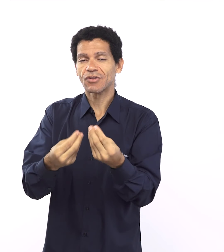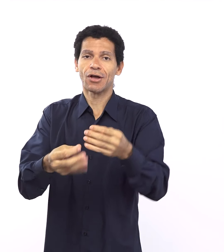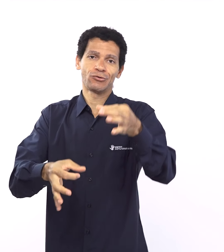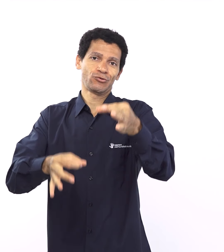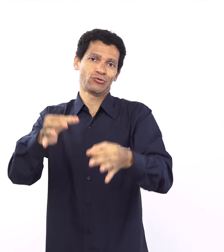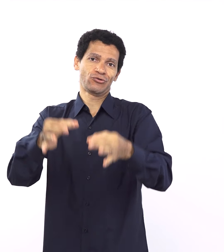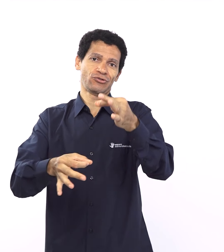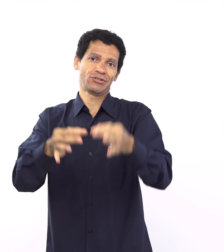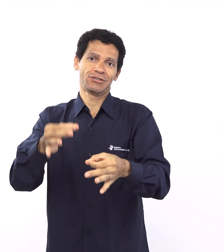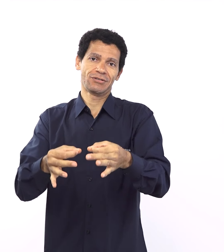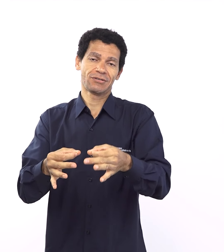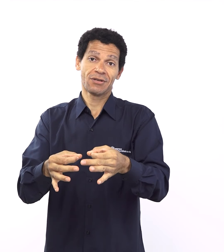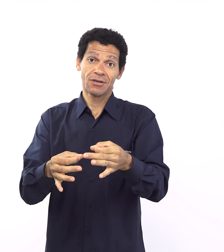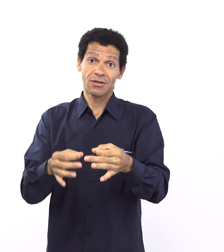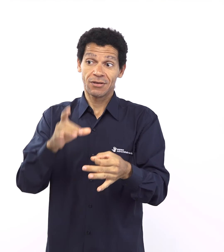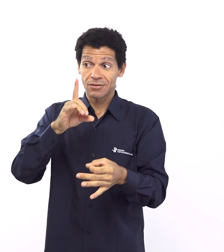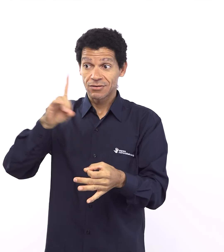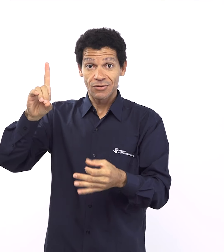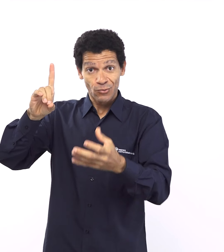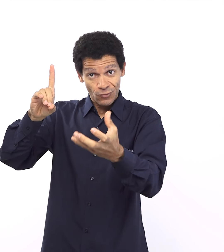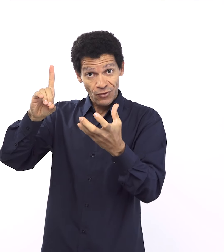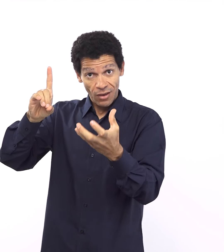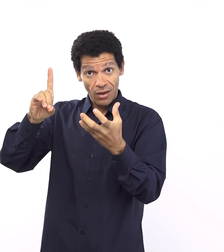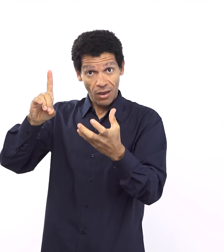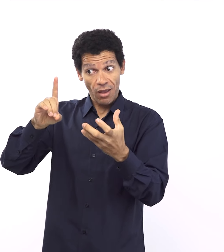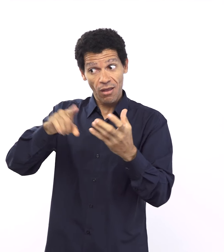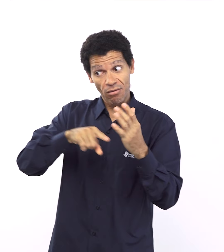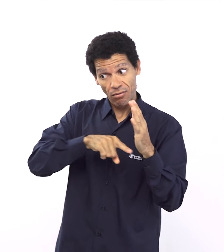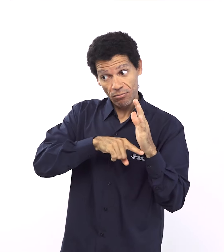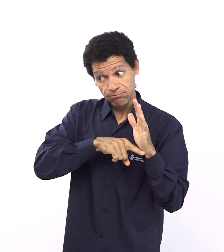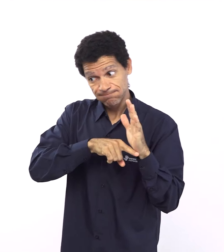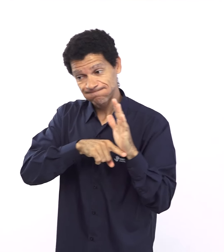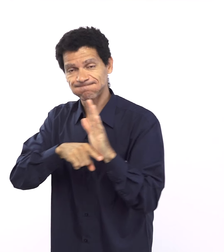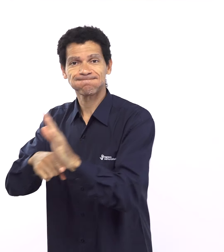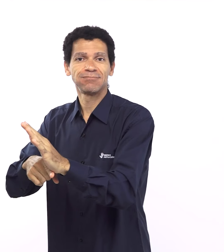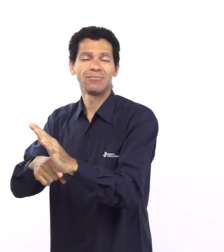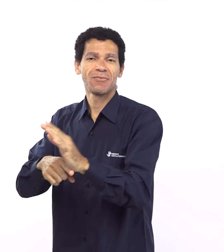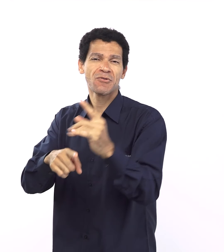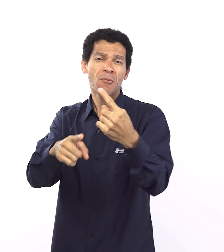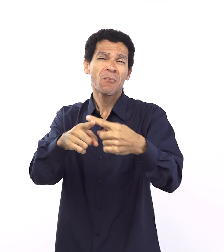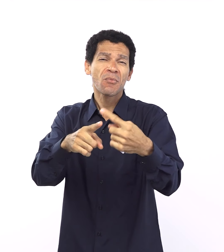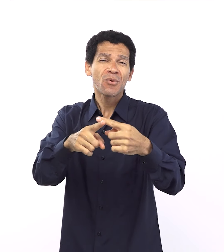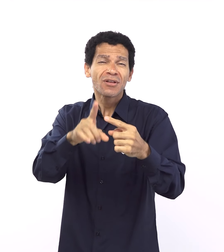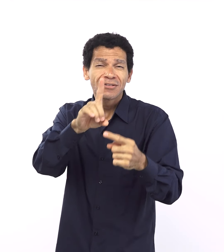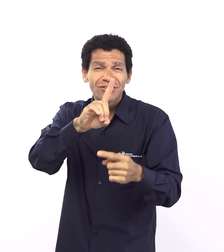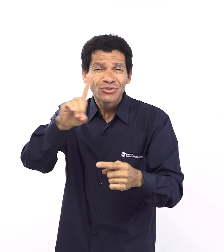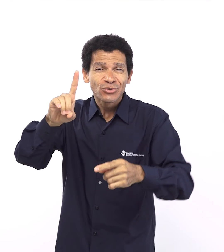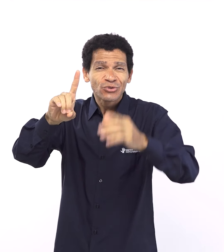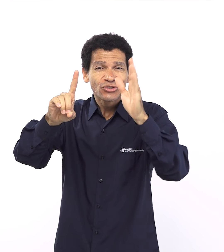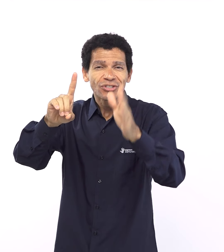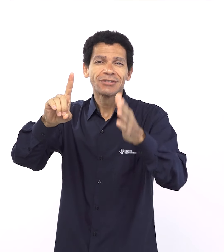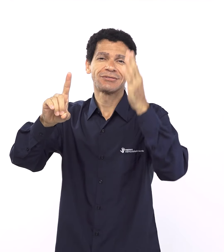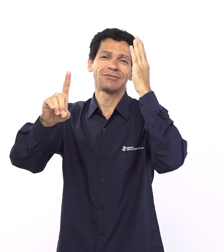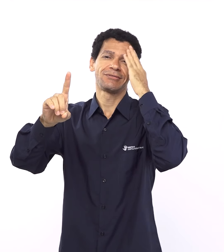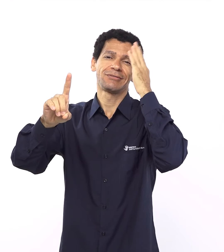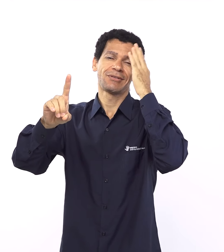eu ouvi o seu clamor e eu então desci o clamor por justiça move Deus